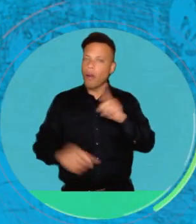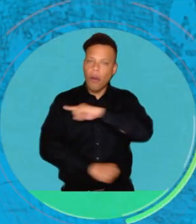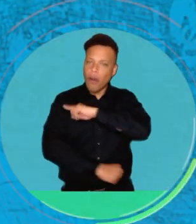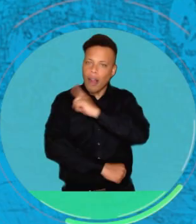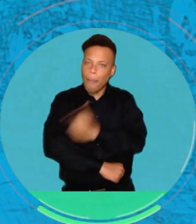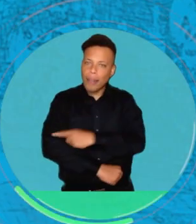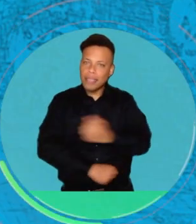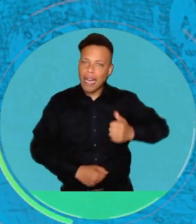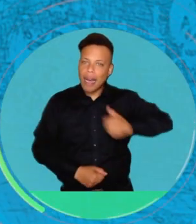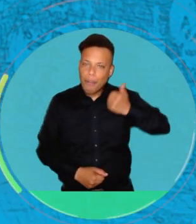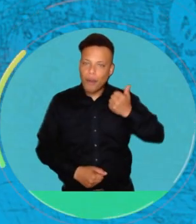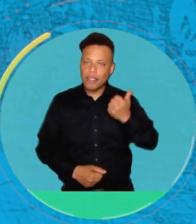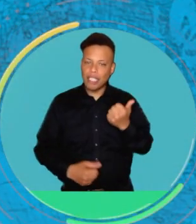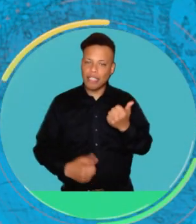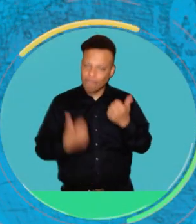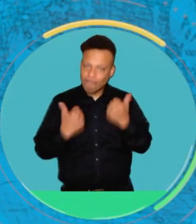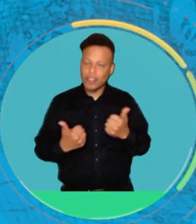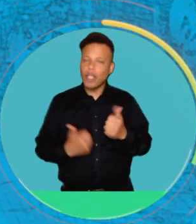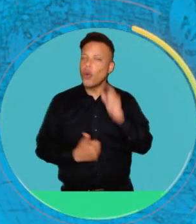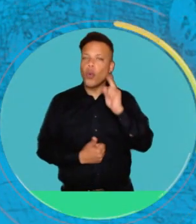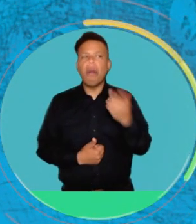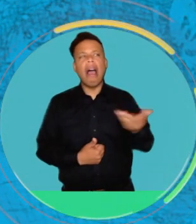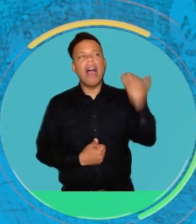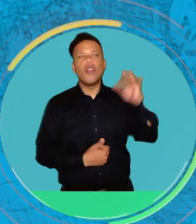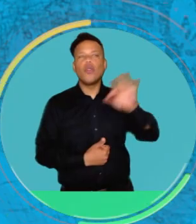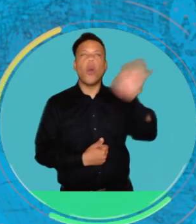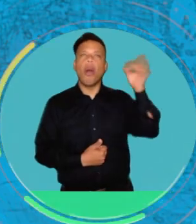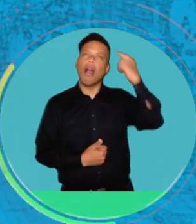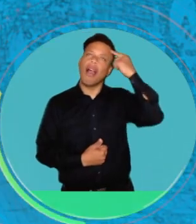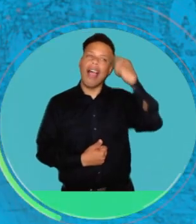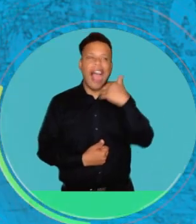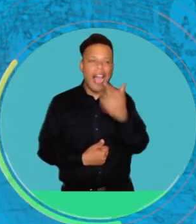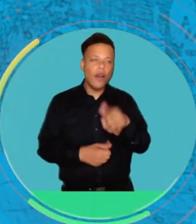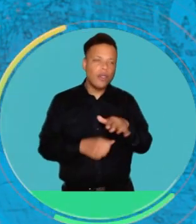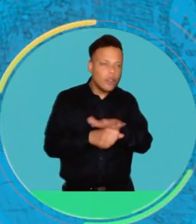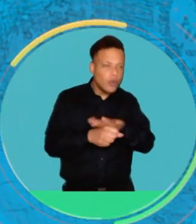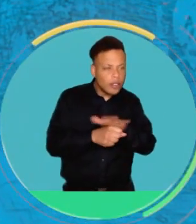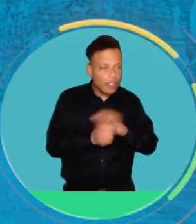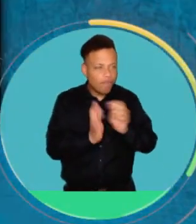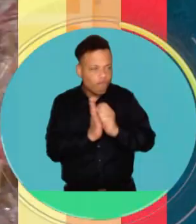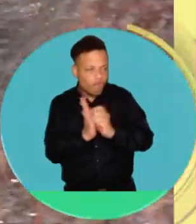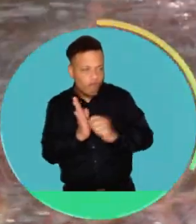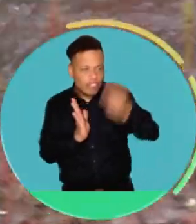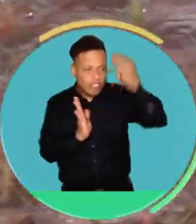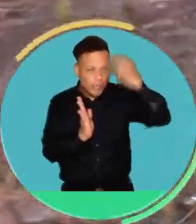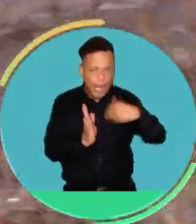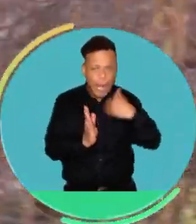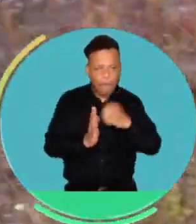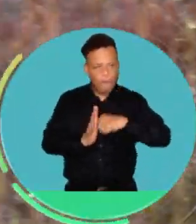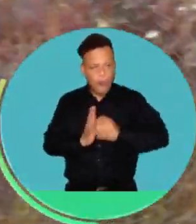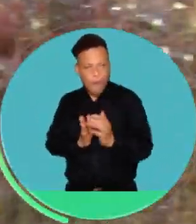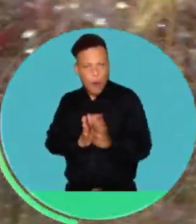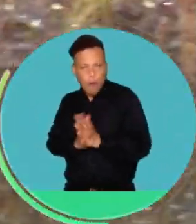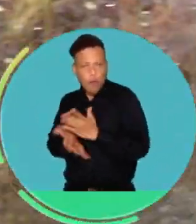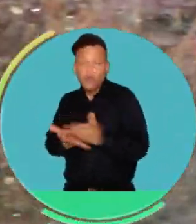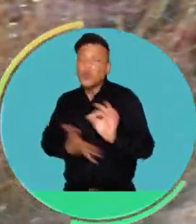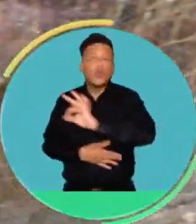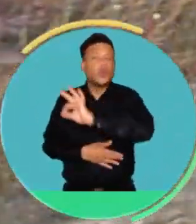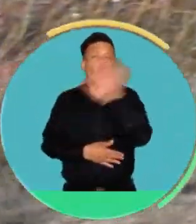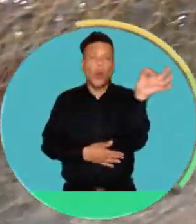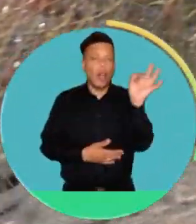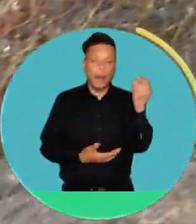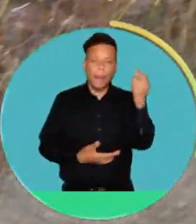Colombia, que tiene tantos recursos hídricos, que es tan rico, no tiene la capacidad de aprovecharlo al máximo